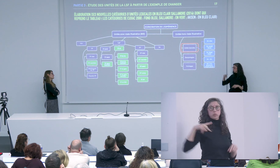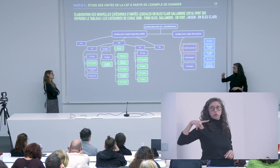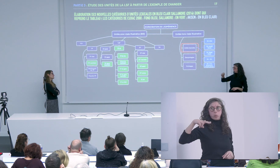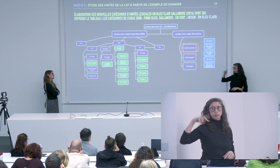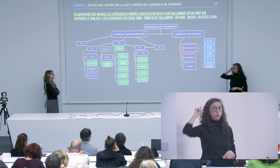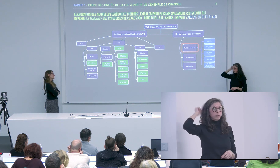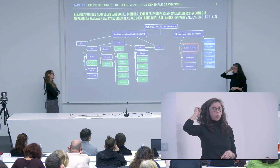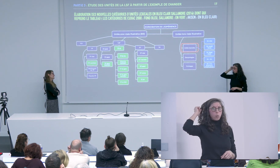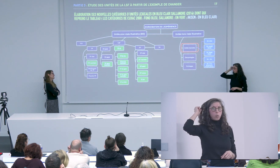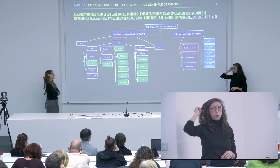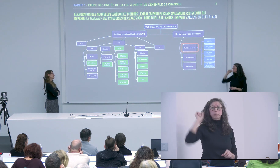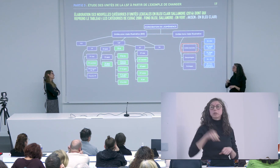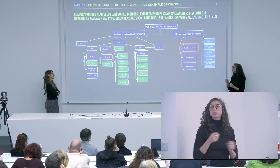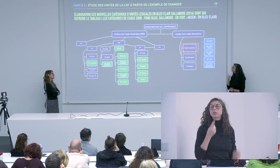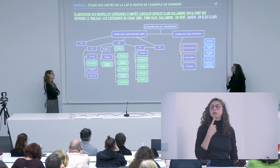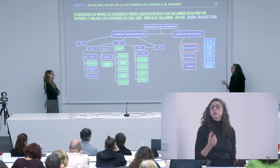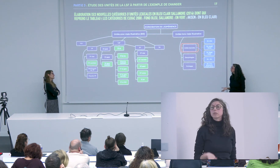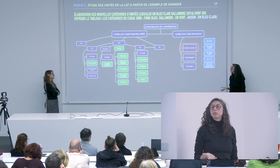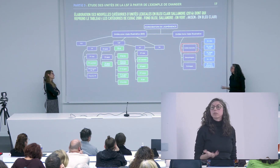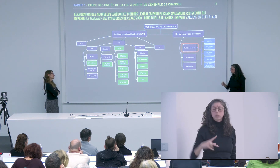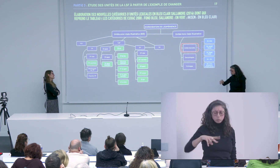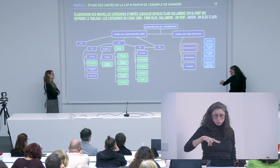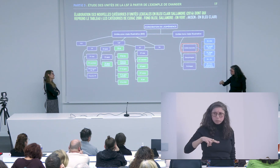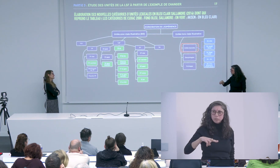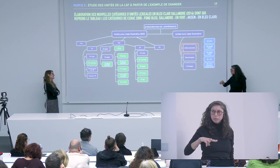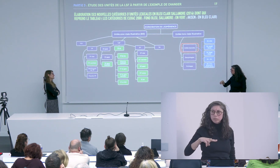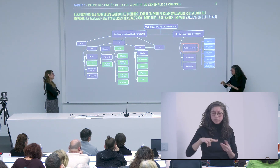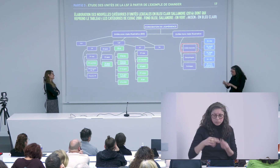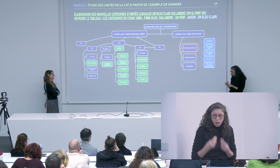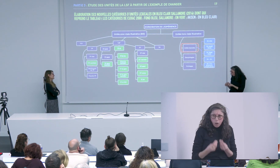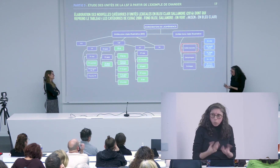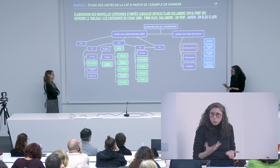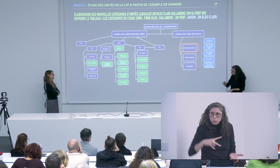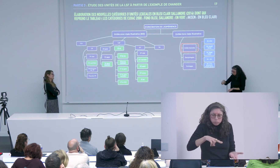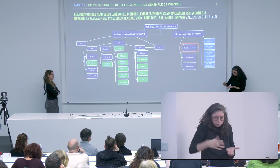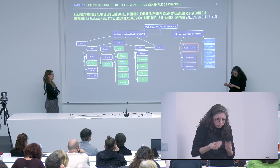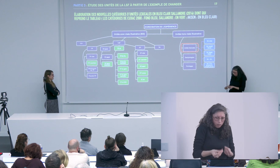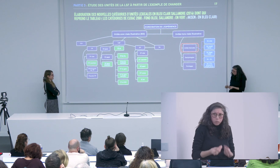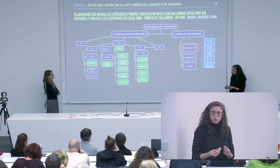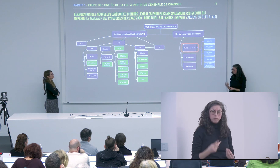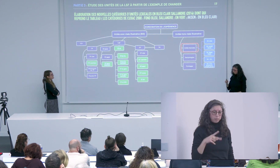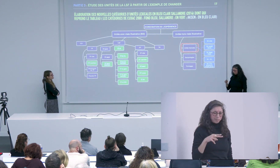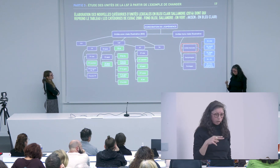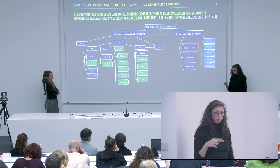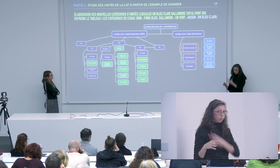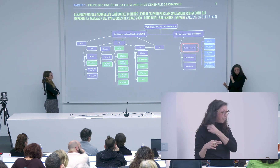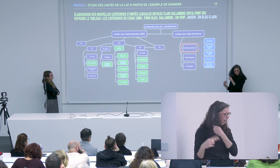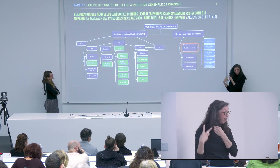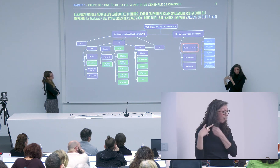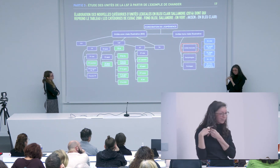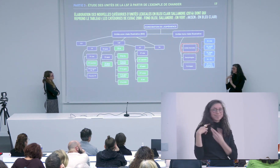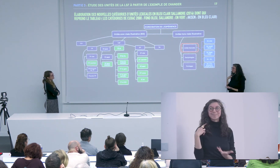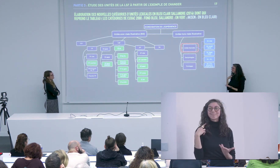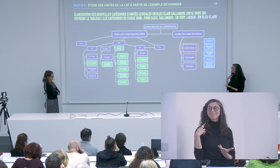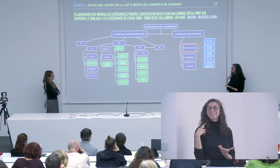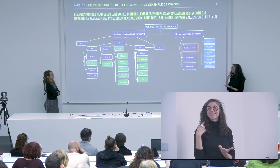Par exemple, moi, je souhaite aller me faire couper les cheveux. On ne pas utiliser ce